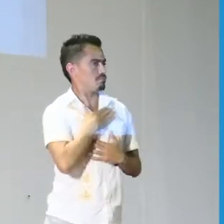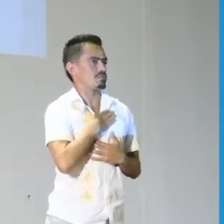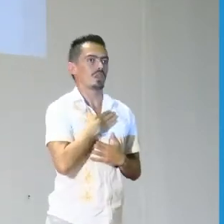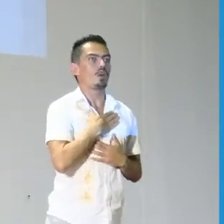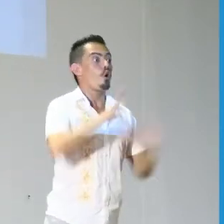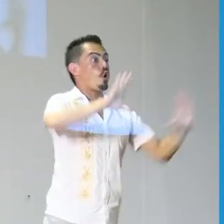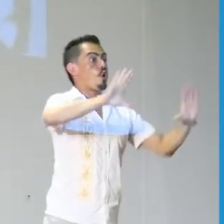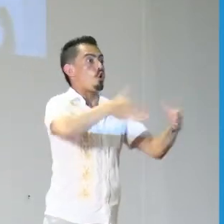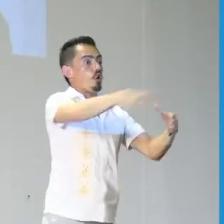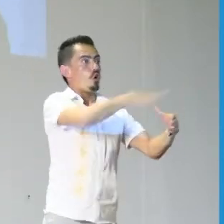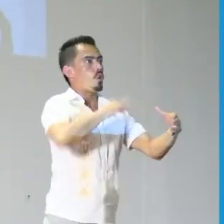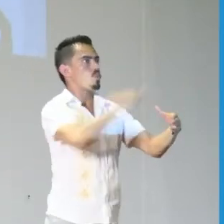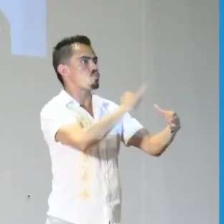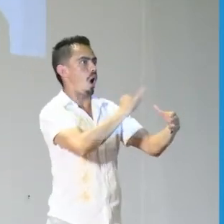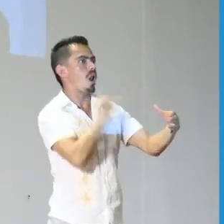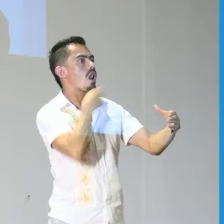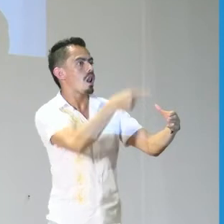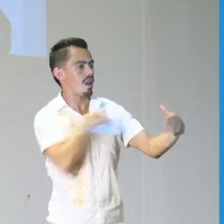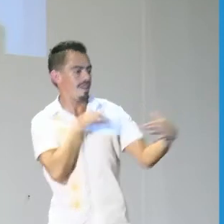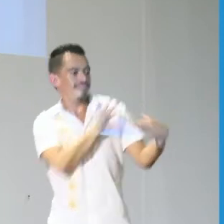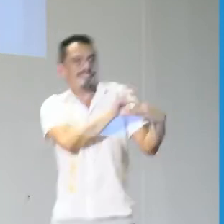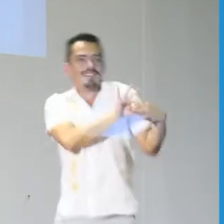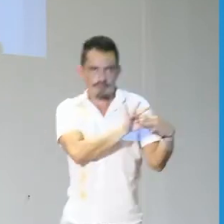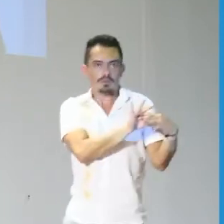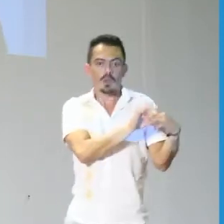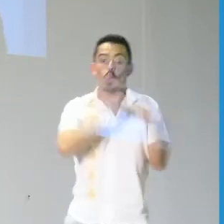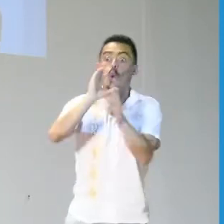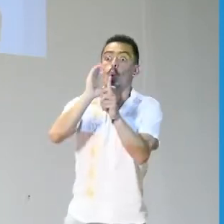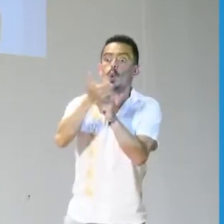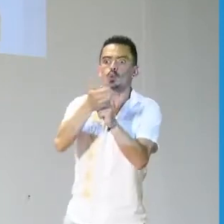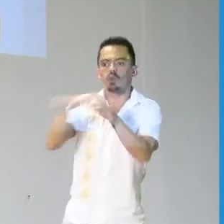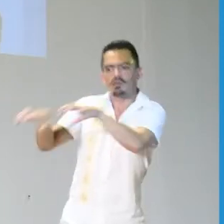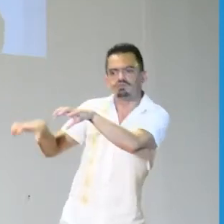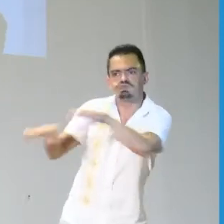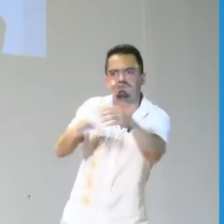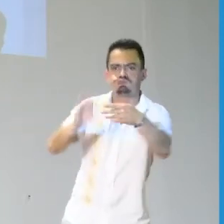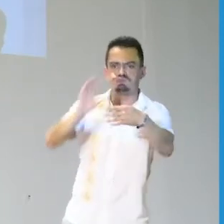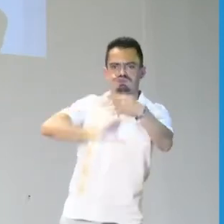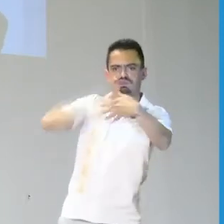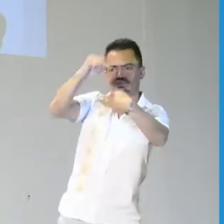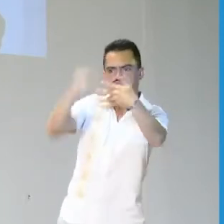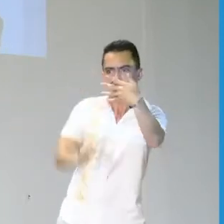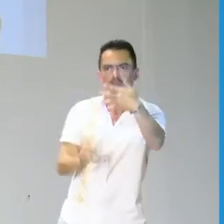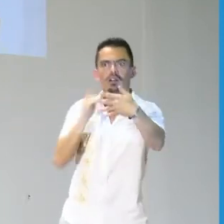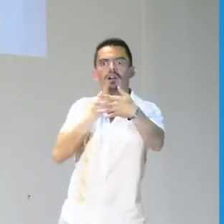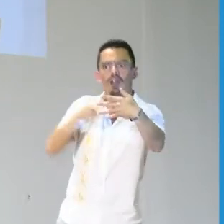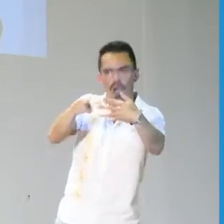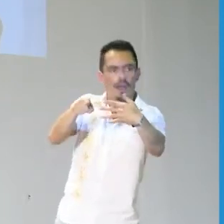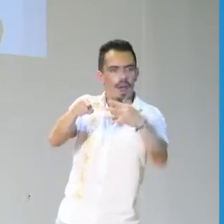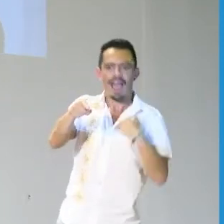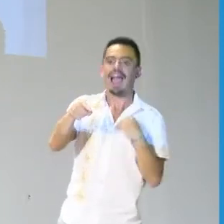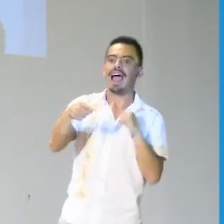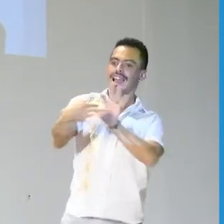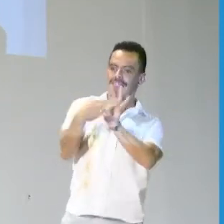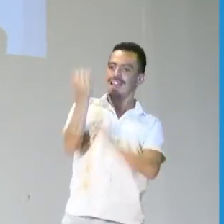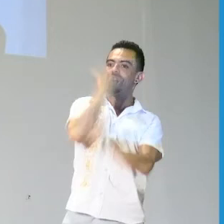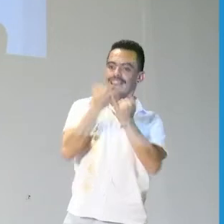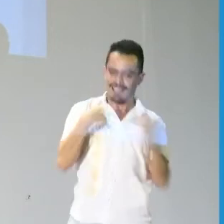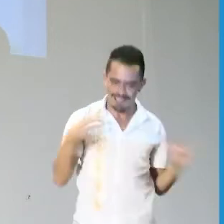cultura. Ahora bien, por supuesto, en un aula o en un grupo de personas podemos tener la misma lengua, pero